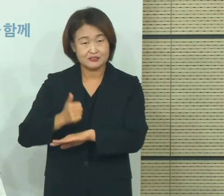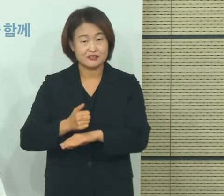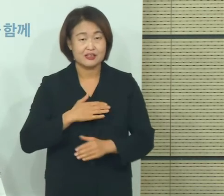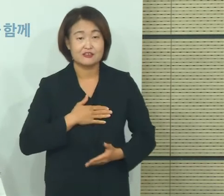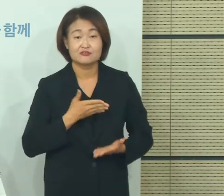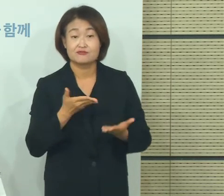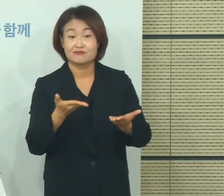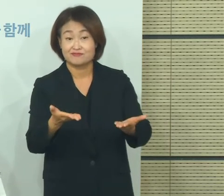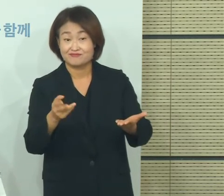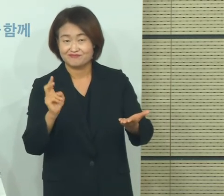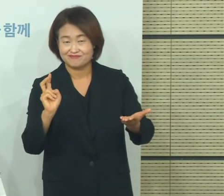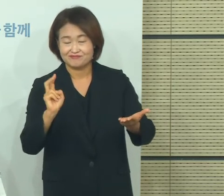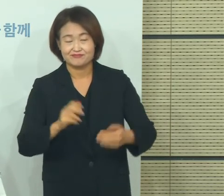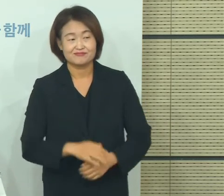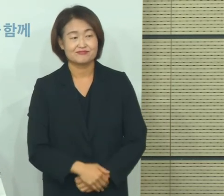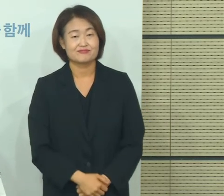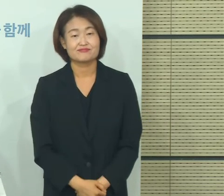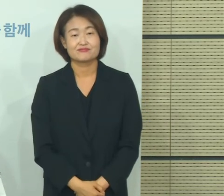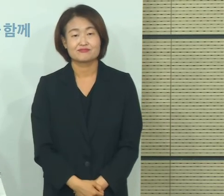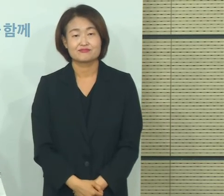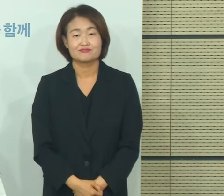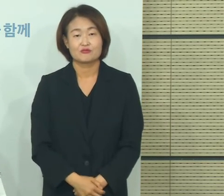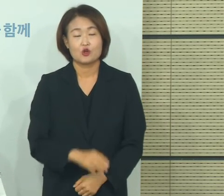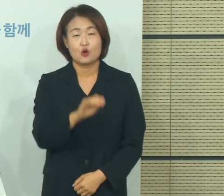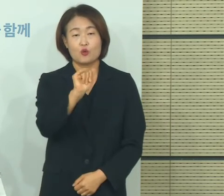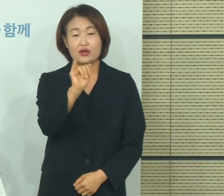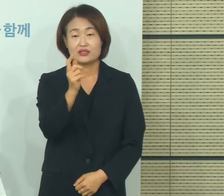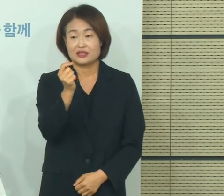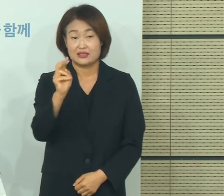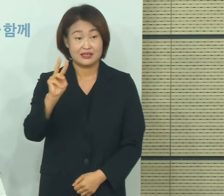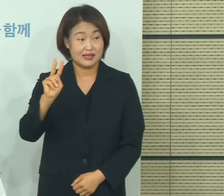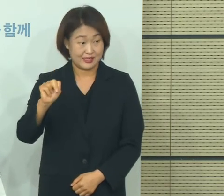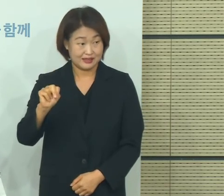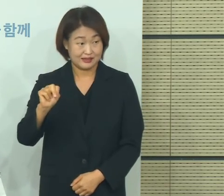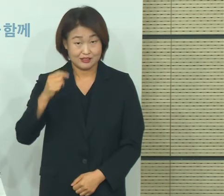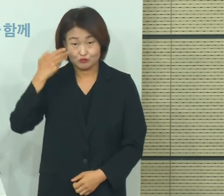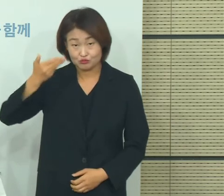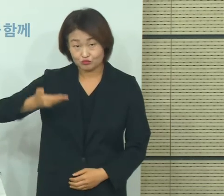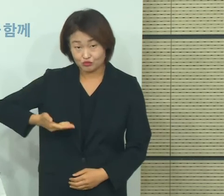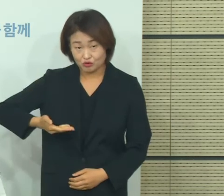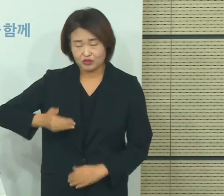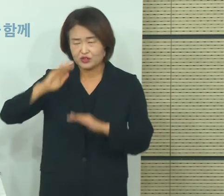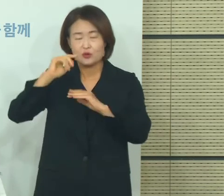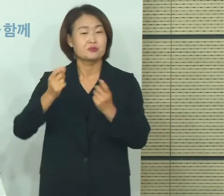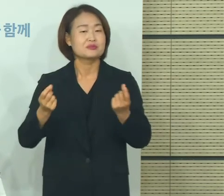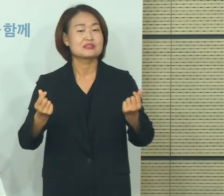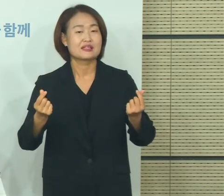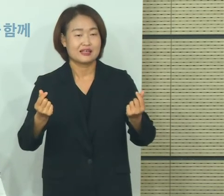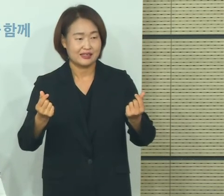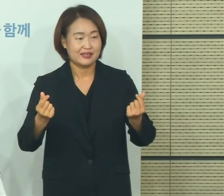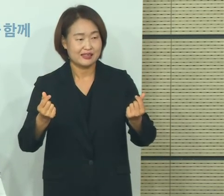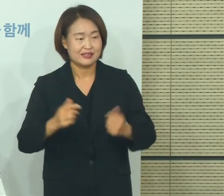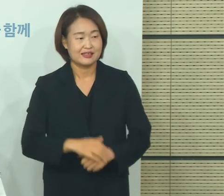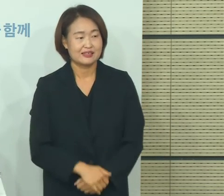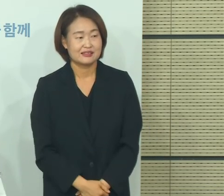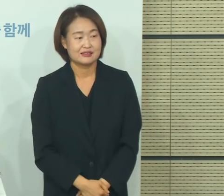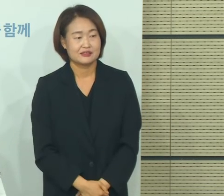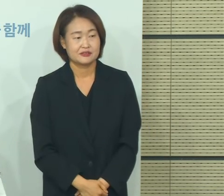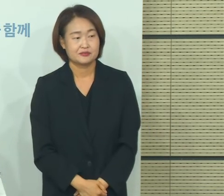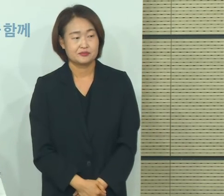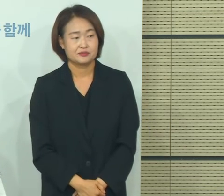드릴 수 있을 것입니다. YTN 한용규 기자님도 말씀 주셨던 그 내용과 관련된 추가 질의입니다.